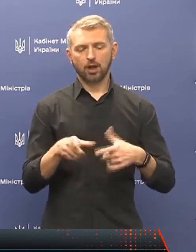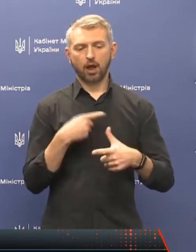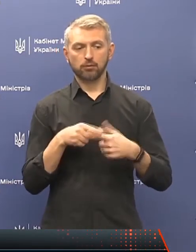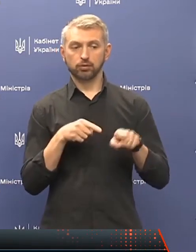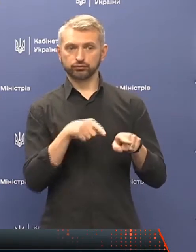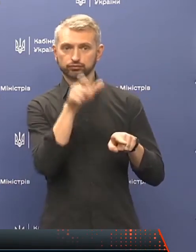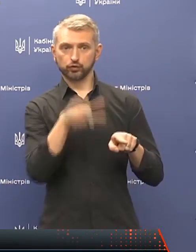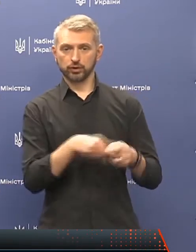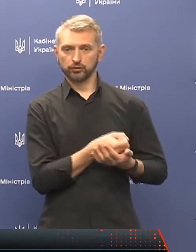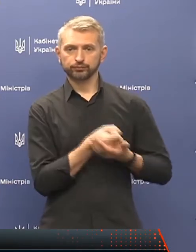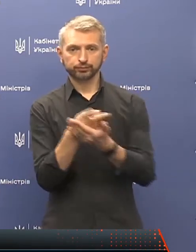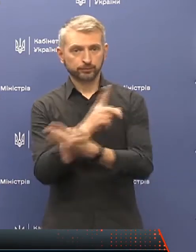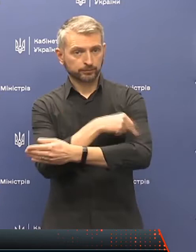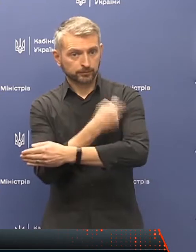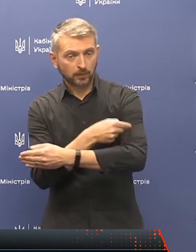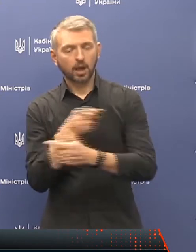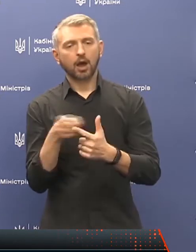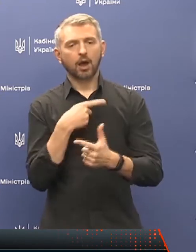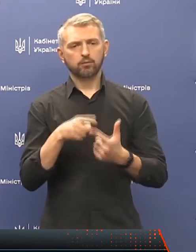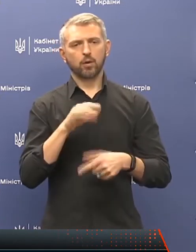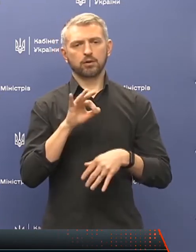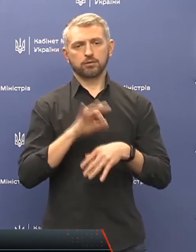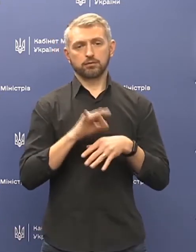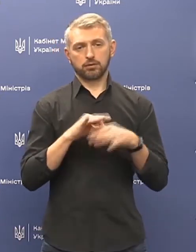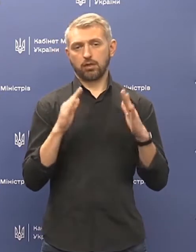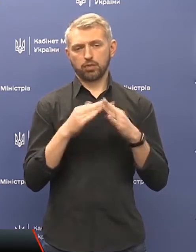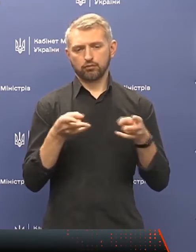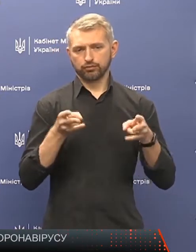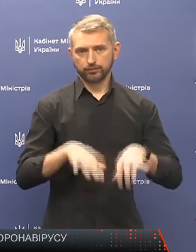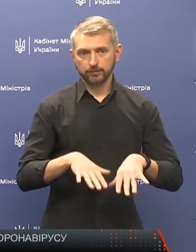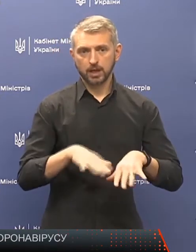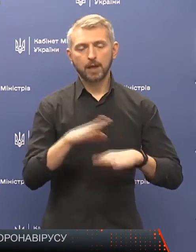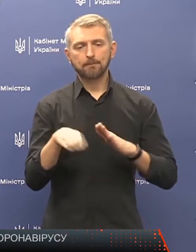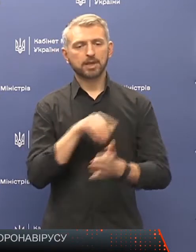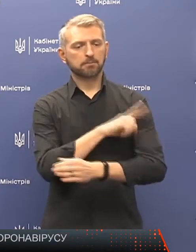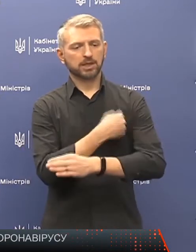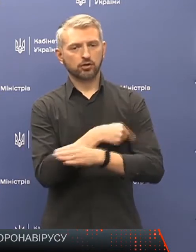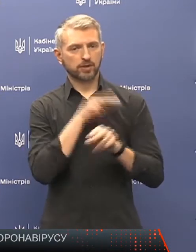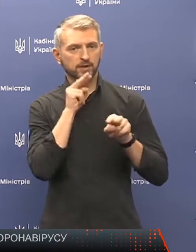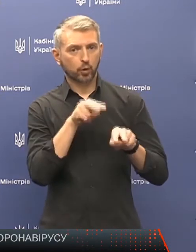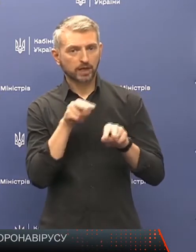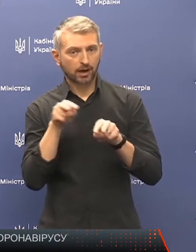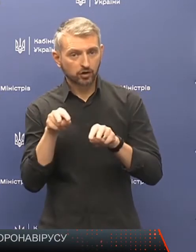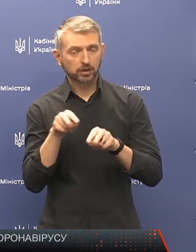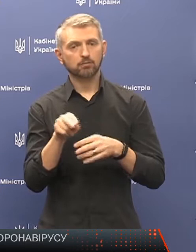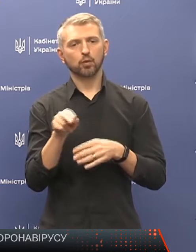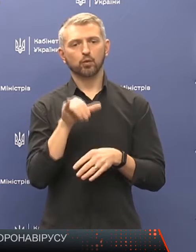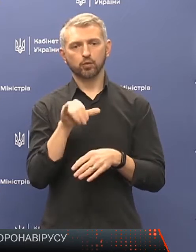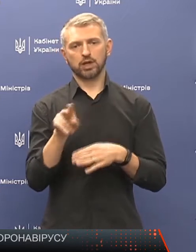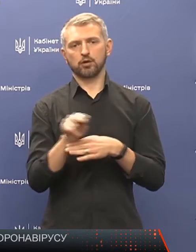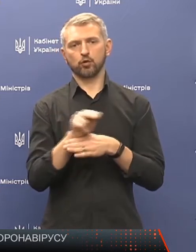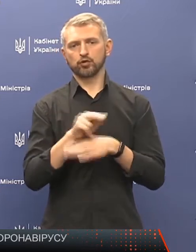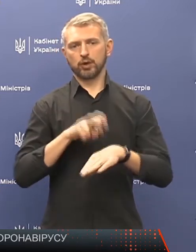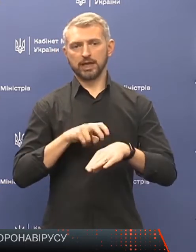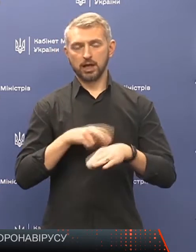госпіталізують до стаціонару, або хворий продовжує залишатися дому під медичним спостереженням лікуючого лікаря. В